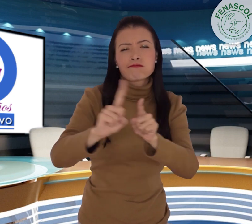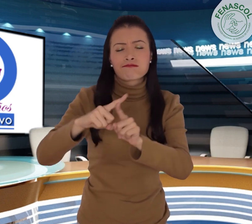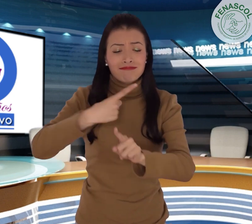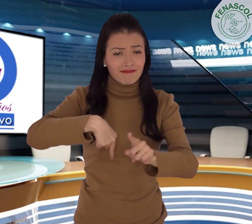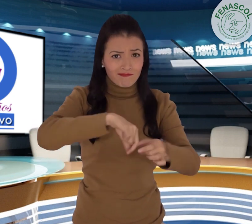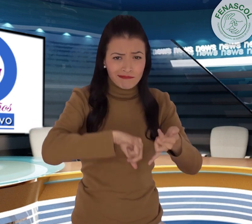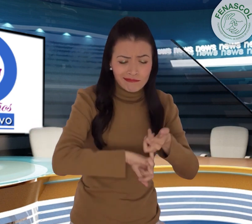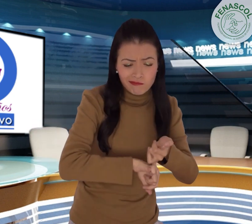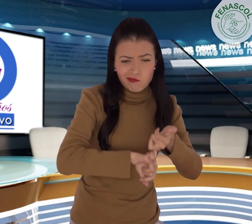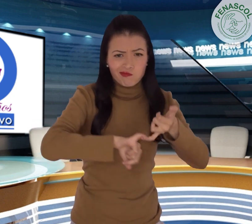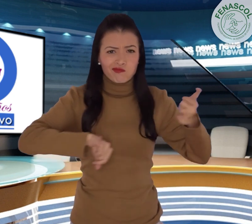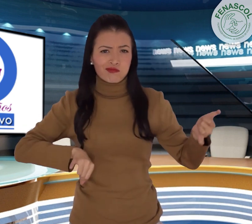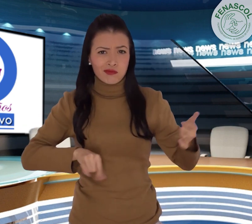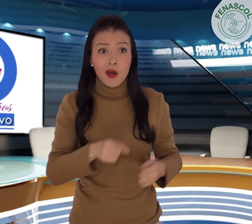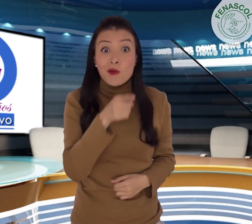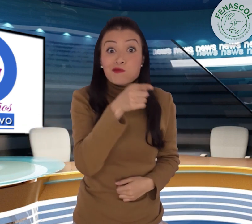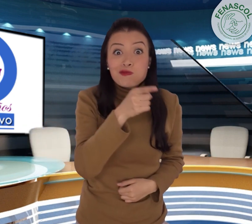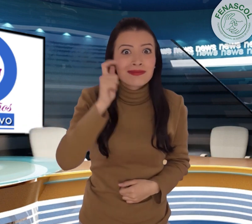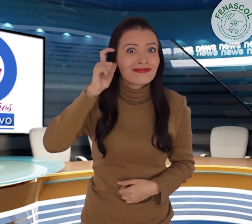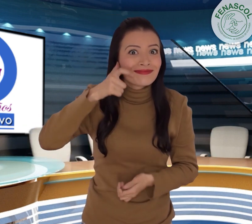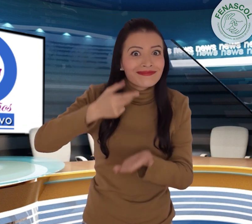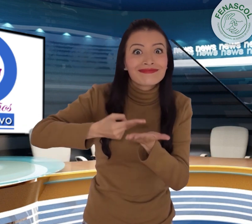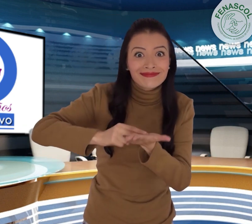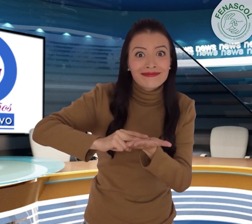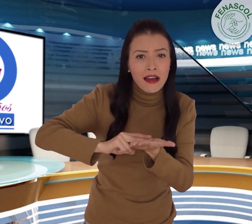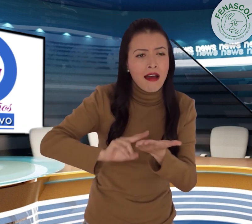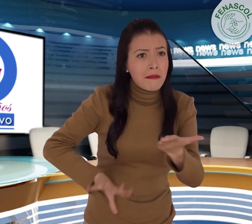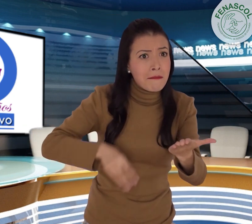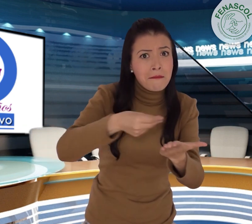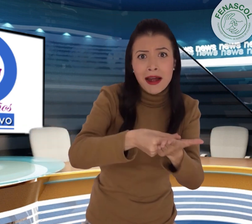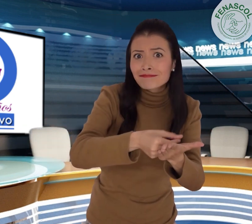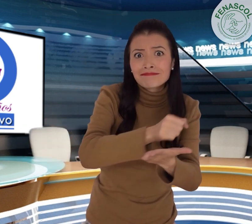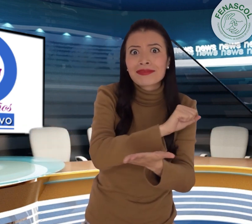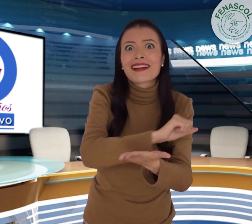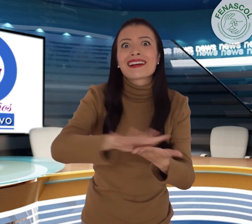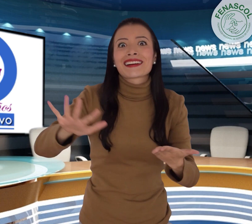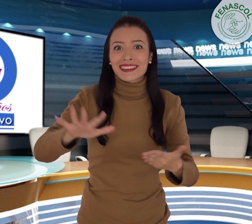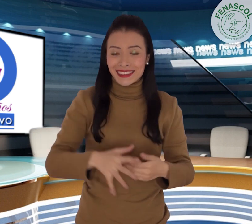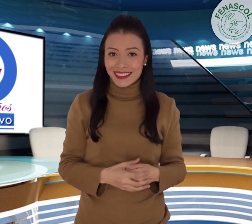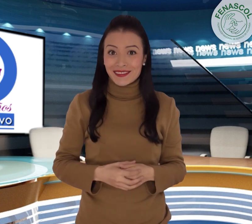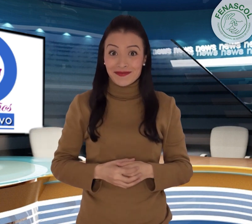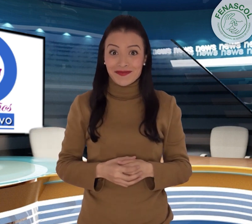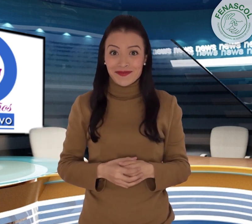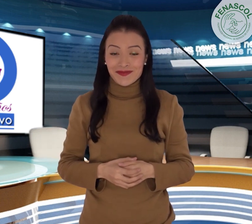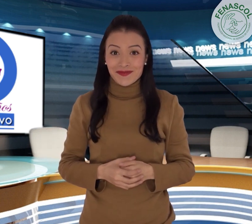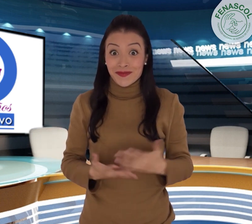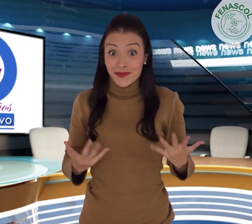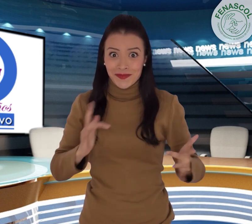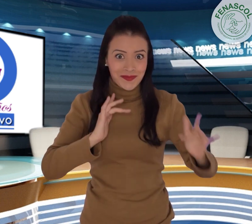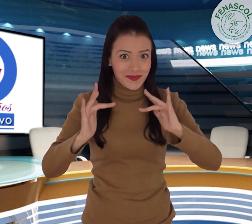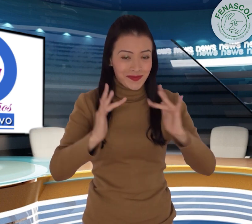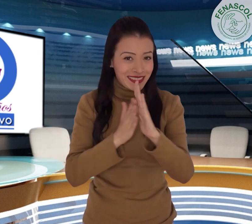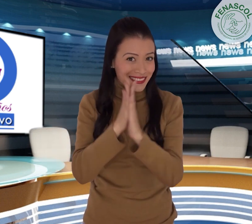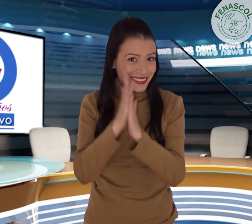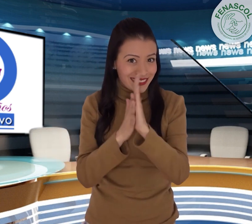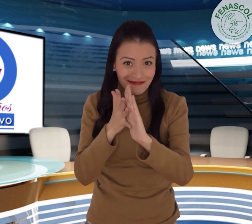amigos y diferentes entidades de manera independiente, contando con intérpretes en línea de forma gratuita. Hoy queremos